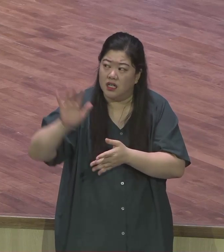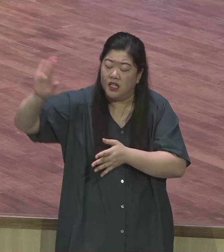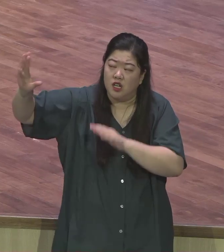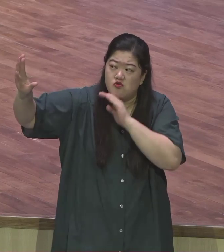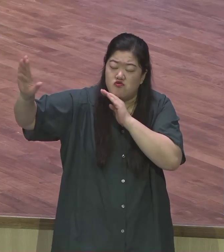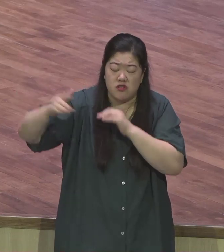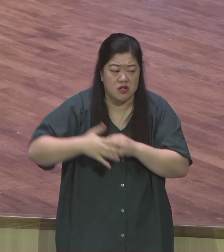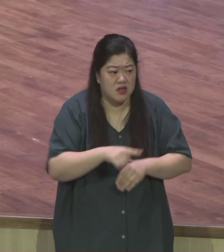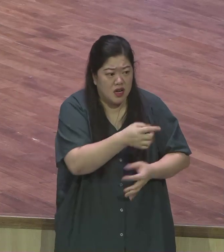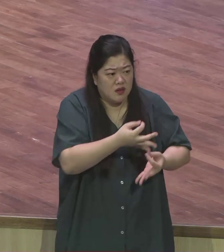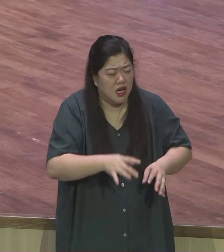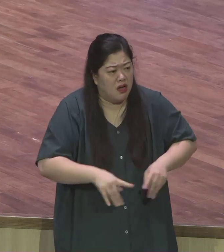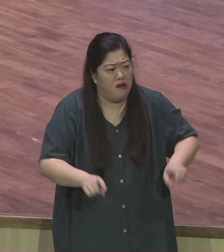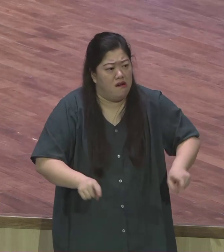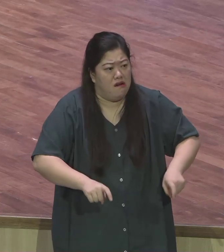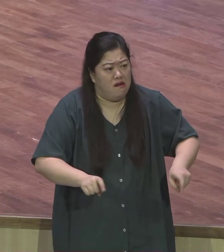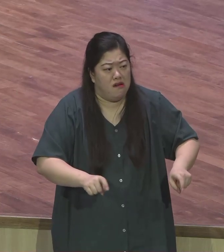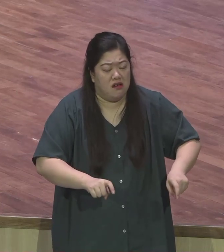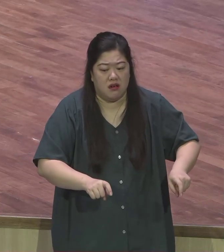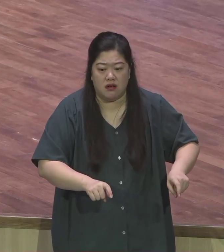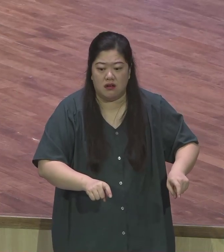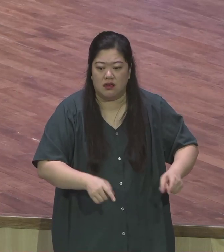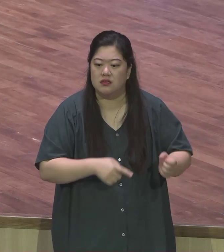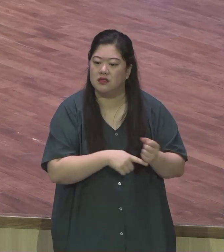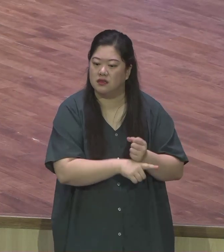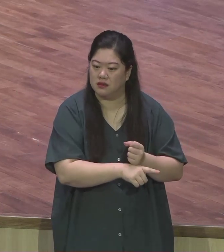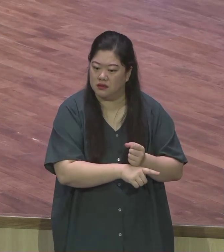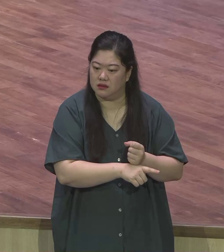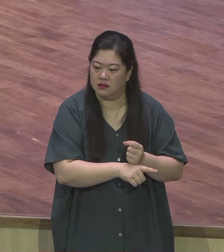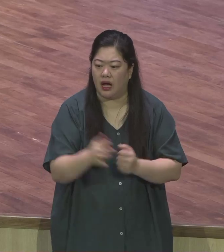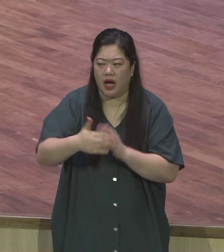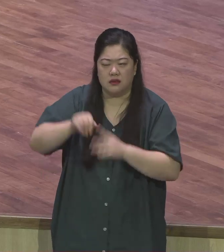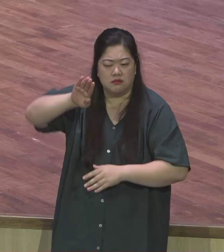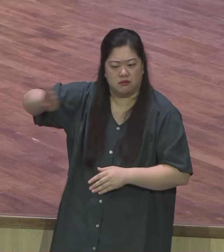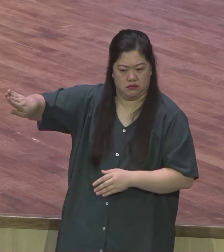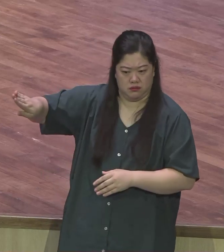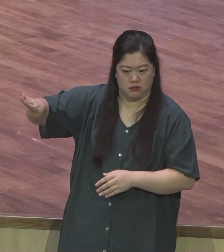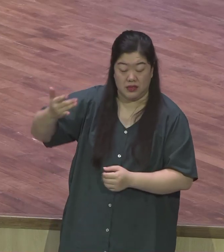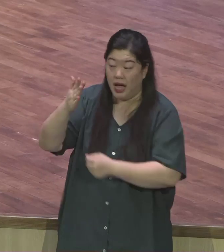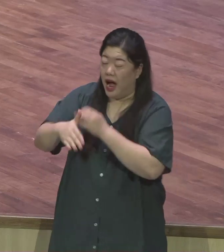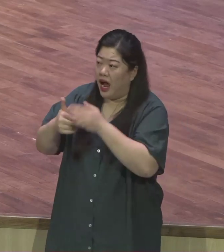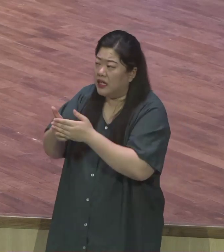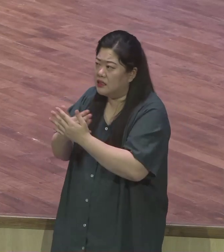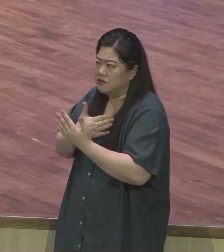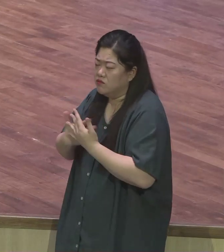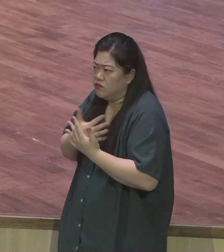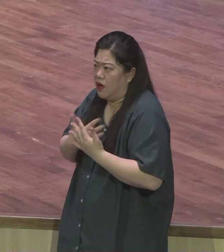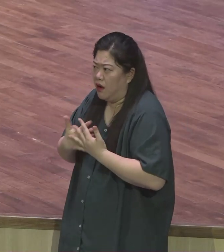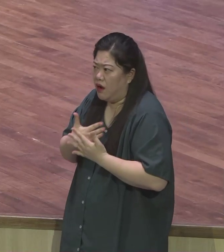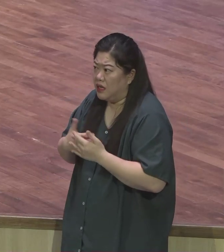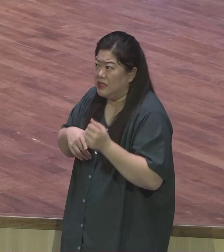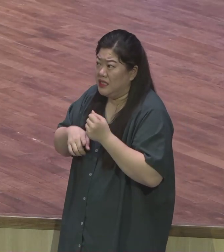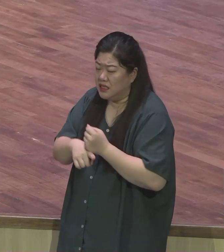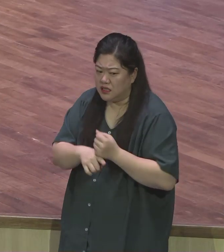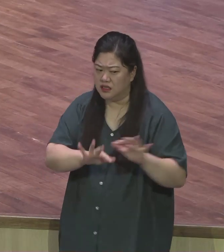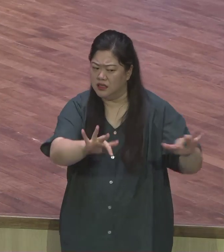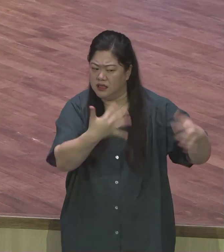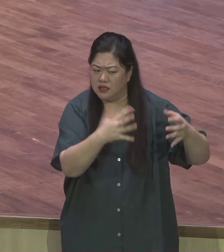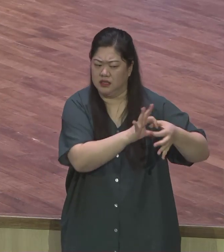두려워하지 않는다는 것입니다 우리 성도 여러분들은 늘 하나님 말씀 앞에 서시기를 바랍니다 오늘